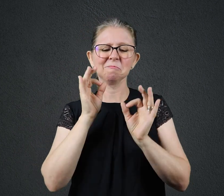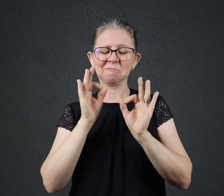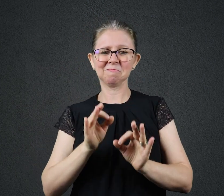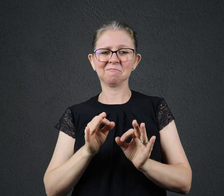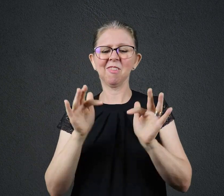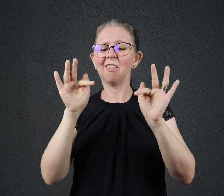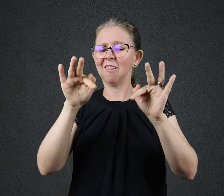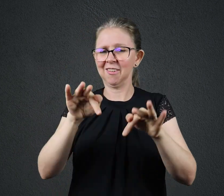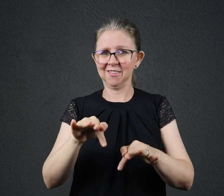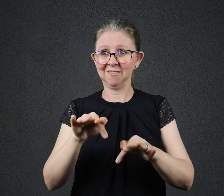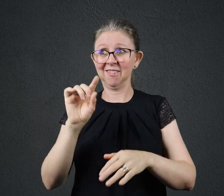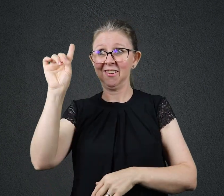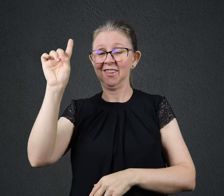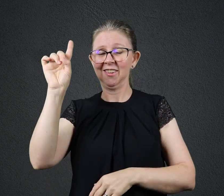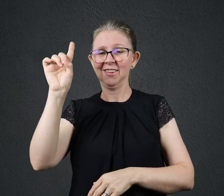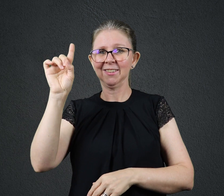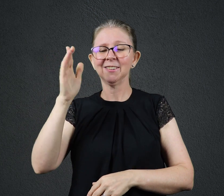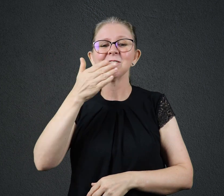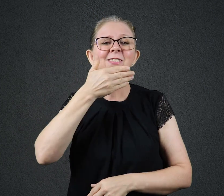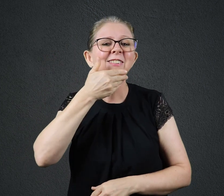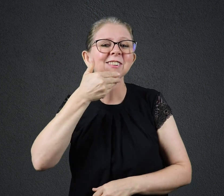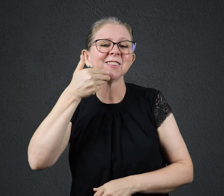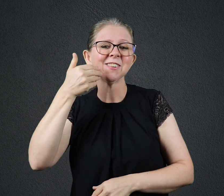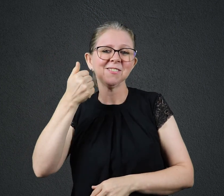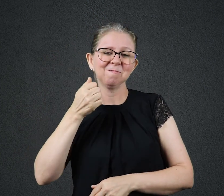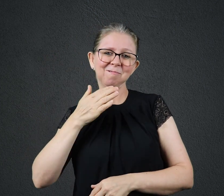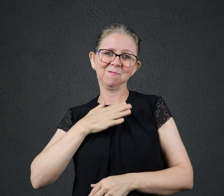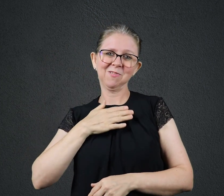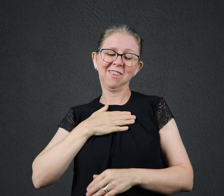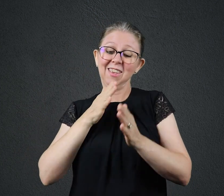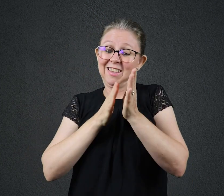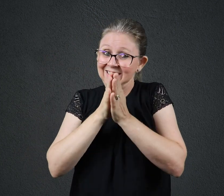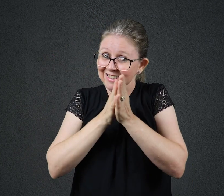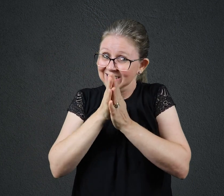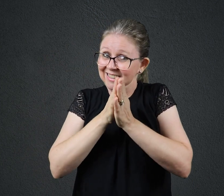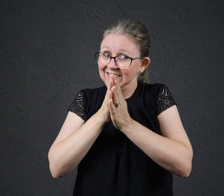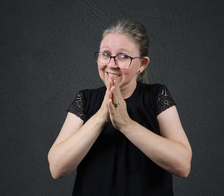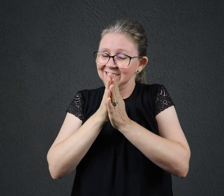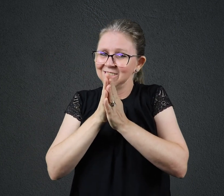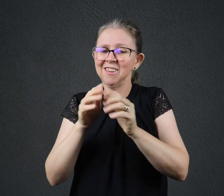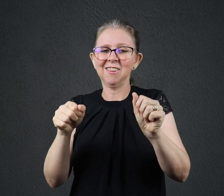NOSSAS EXPECTATIVAS E CONSUMARÁ TODAS ELAS NA ETERNIDADE